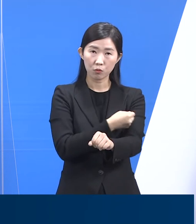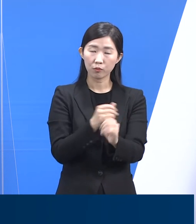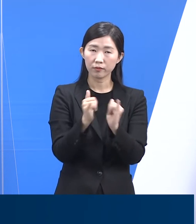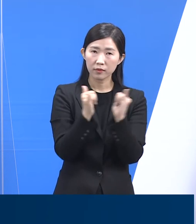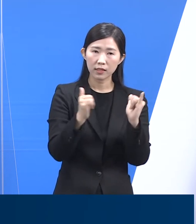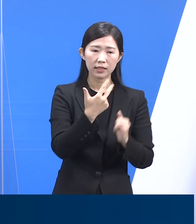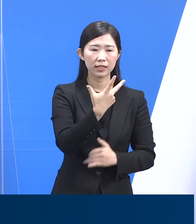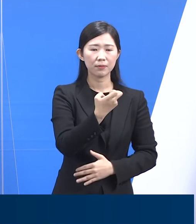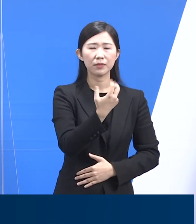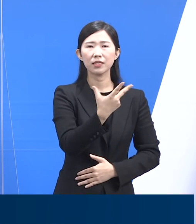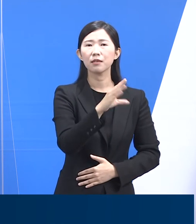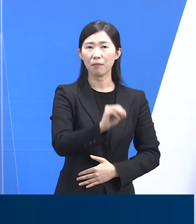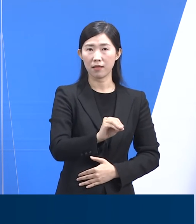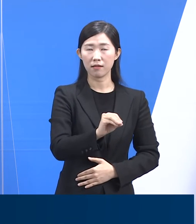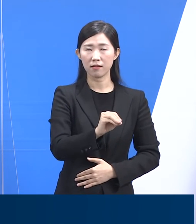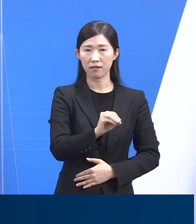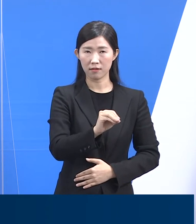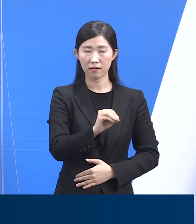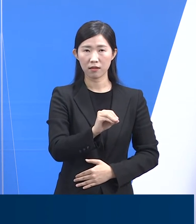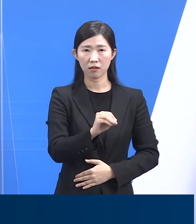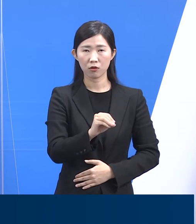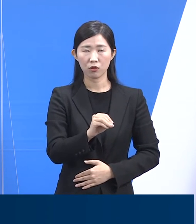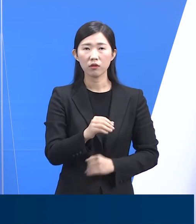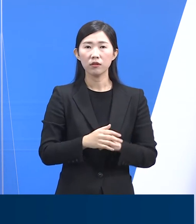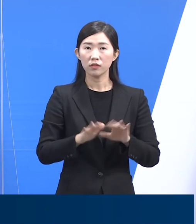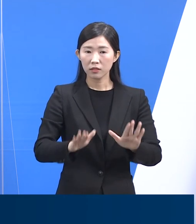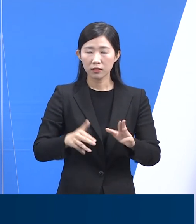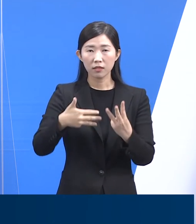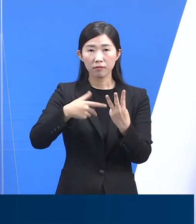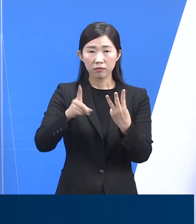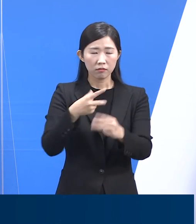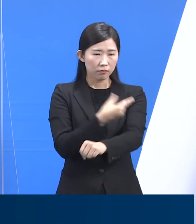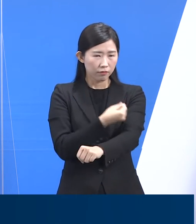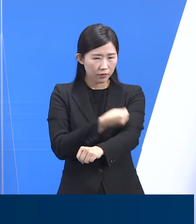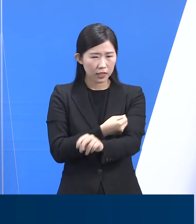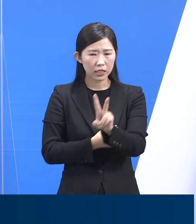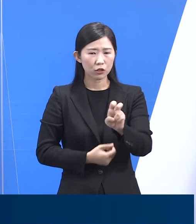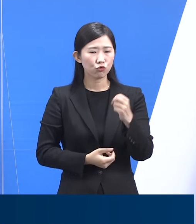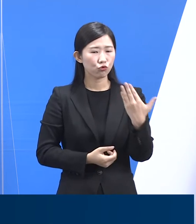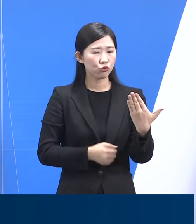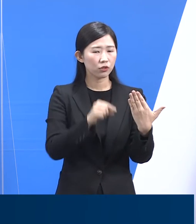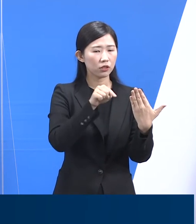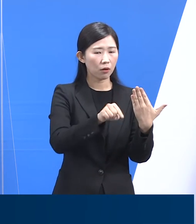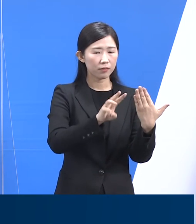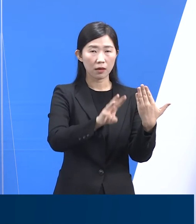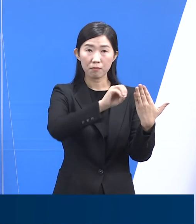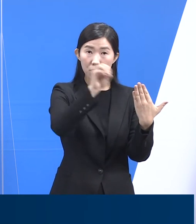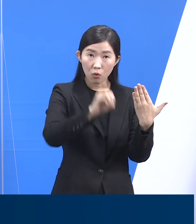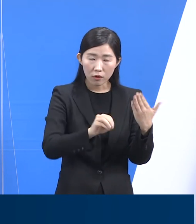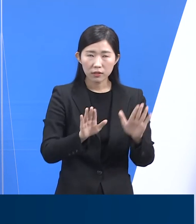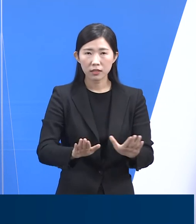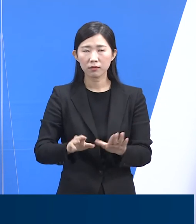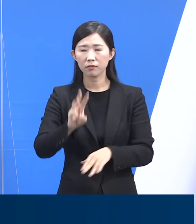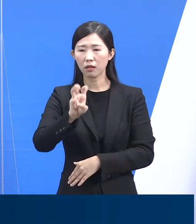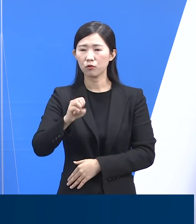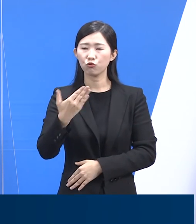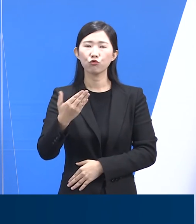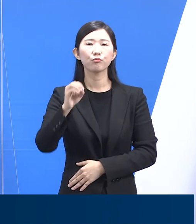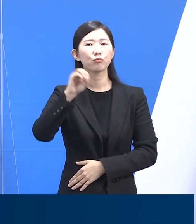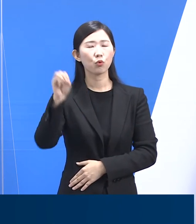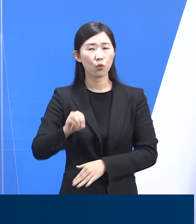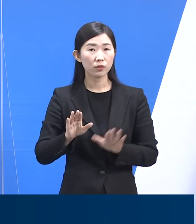,290명으로 누적 3차 접종률은 29.3%에서 35.1%로 5.8